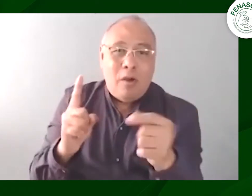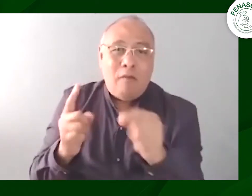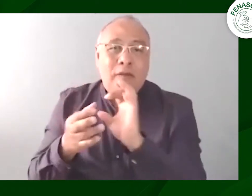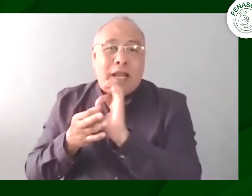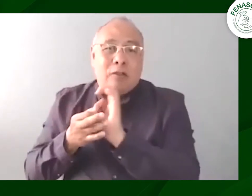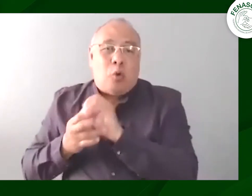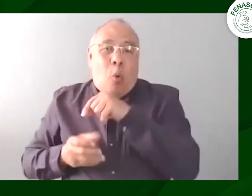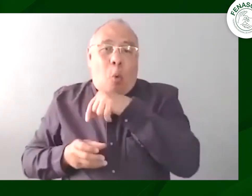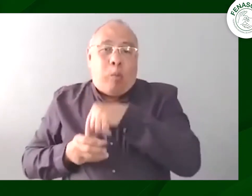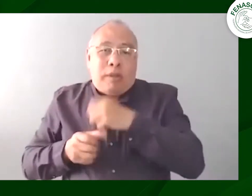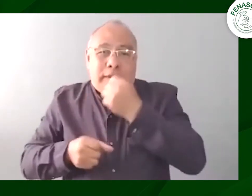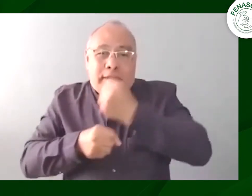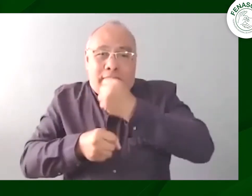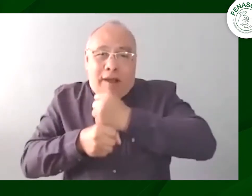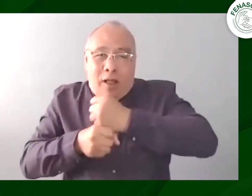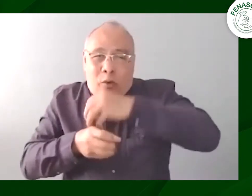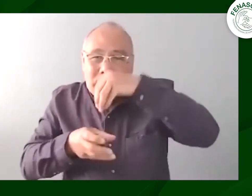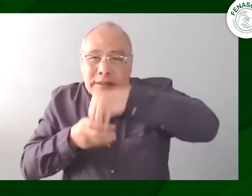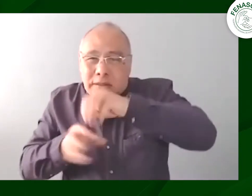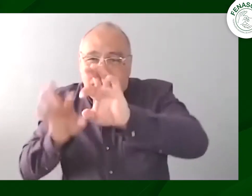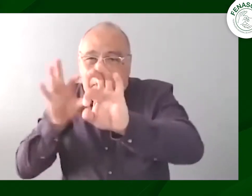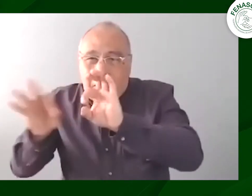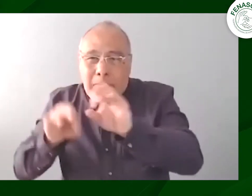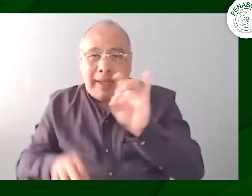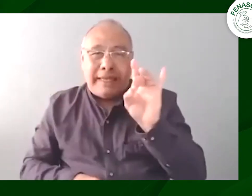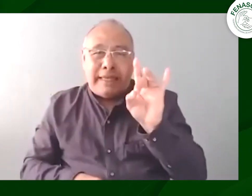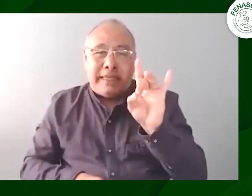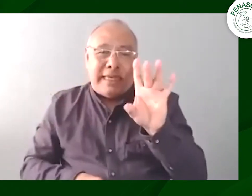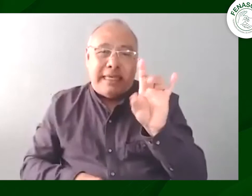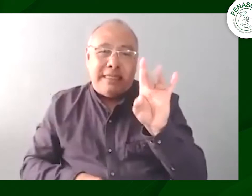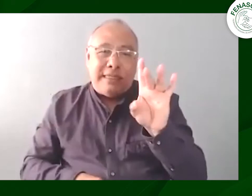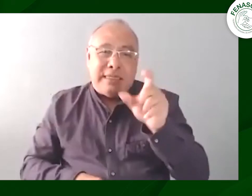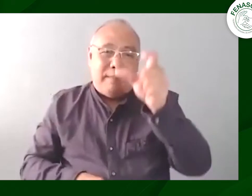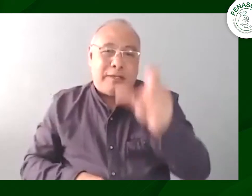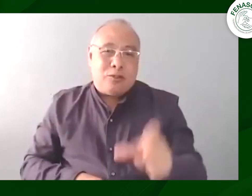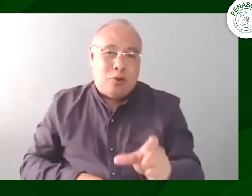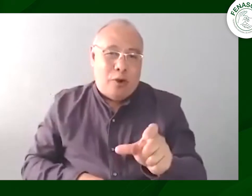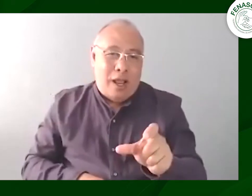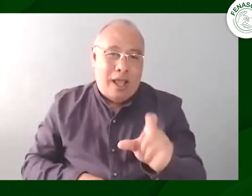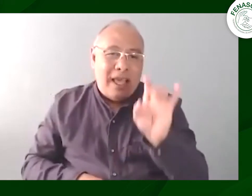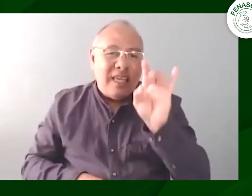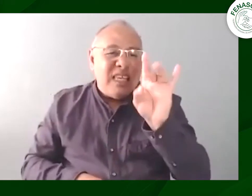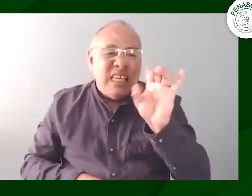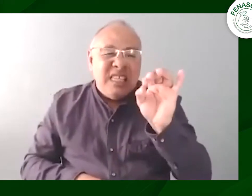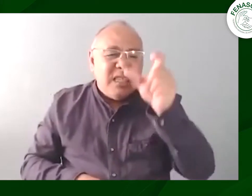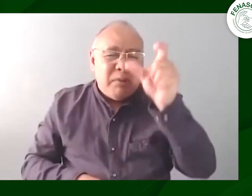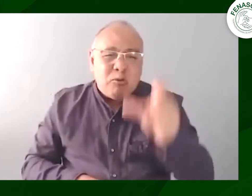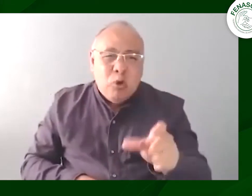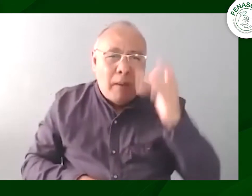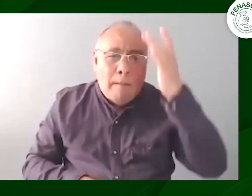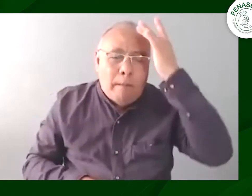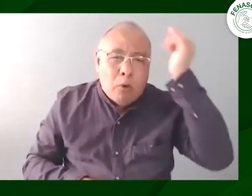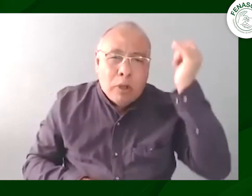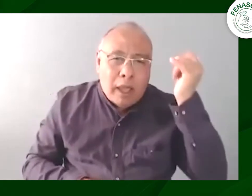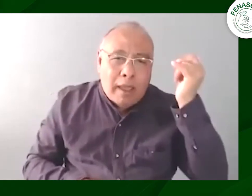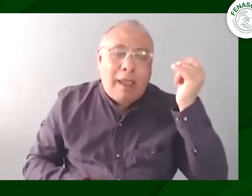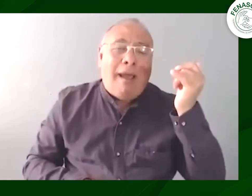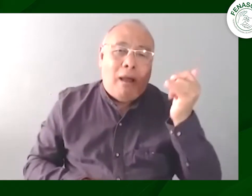por lo tanto no son sólo las 12 personas sino incluso las personas que miembros de